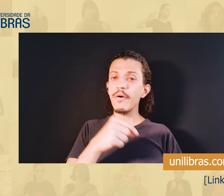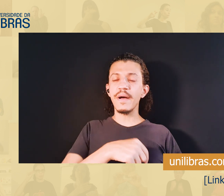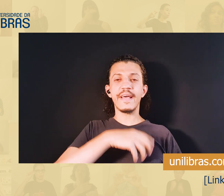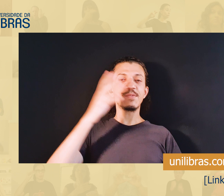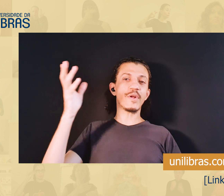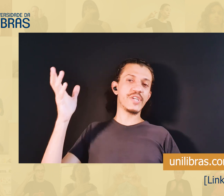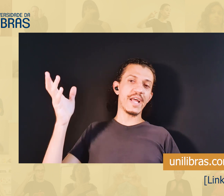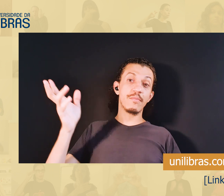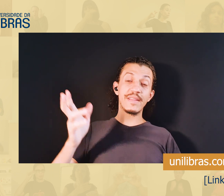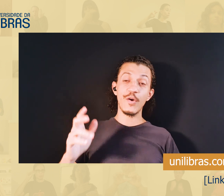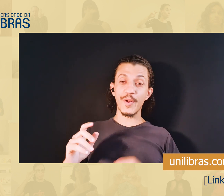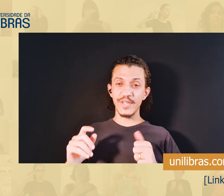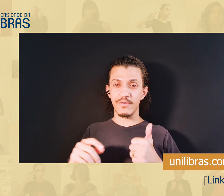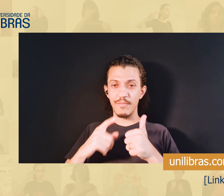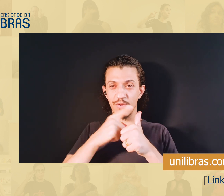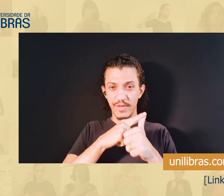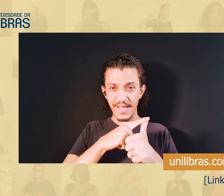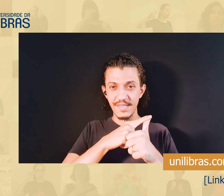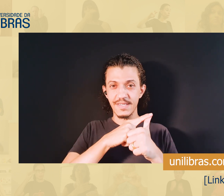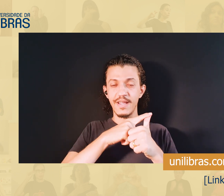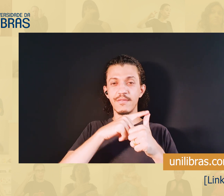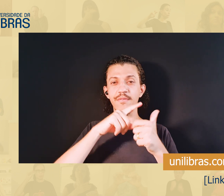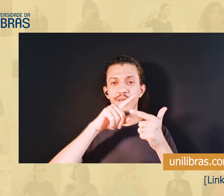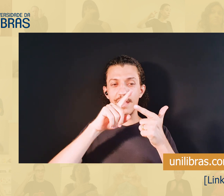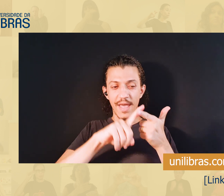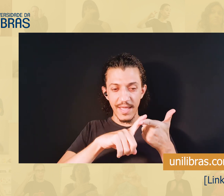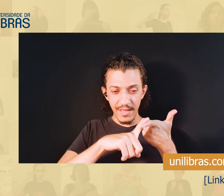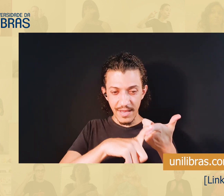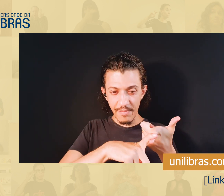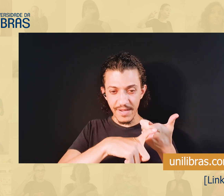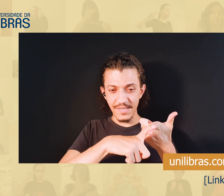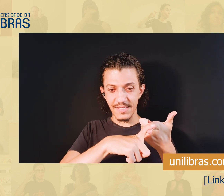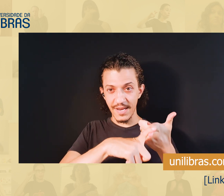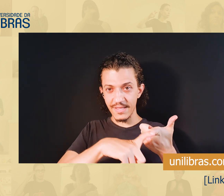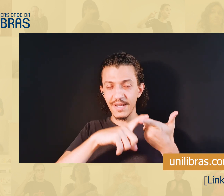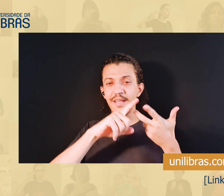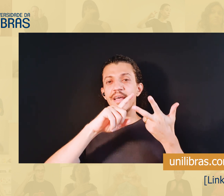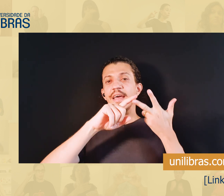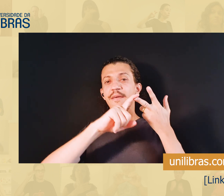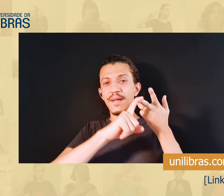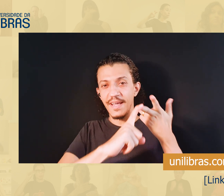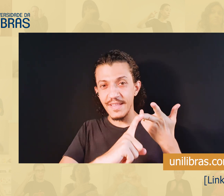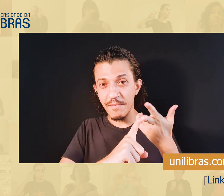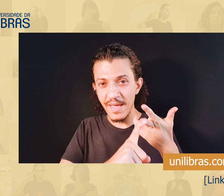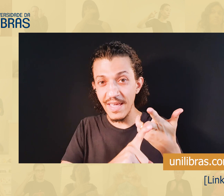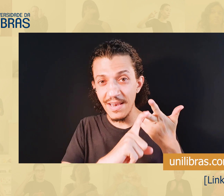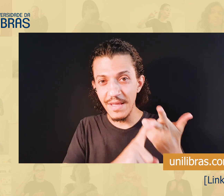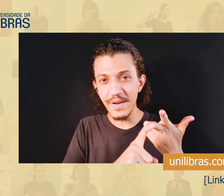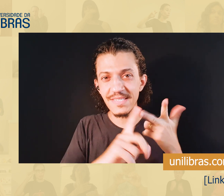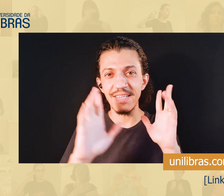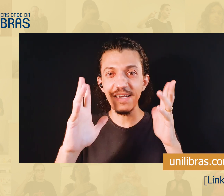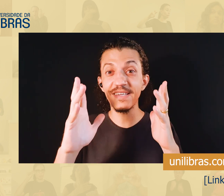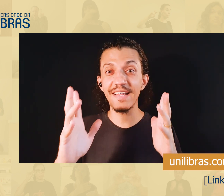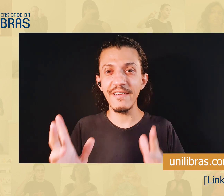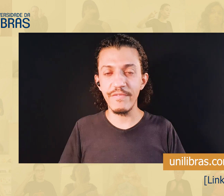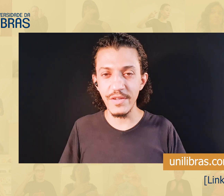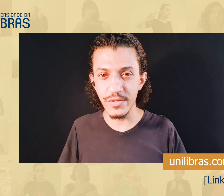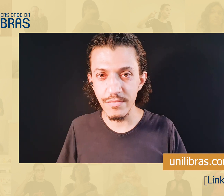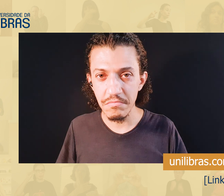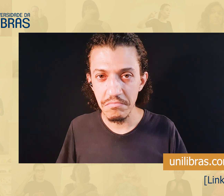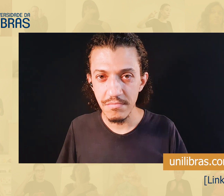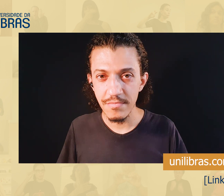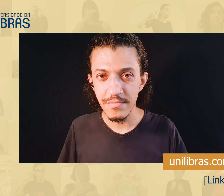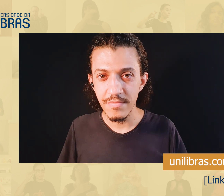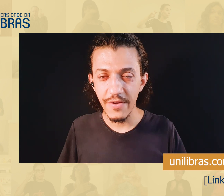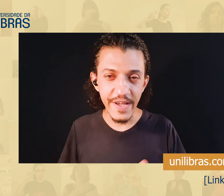E aí, eu mandei esse projeto, mandei o projeto em português escrito, em libras escrita, e mandei também em libras sinalizada em